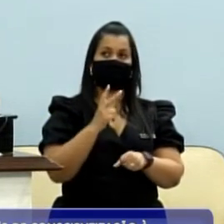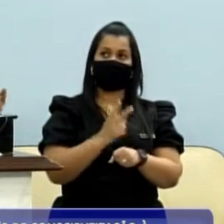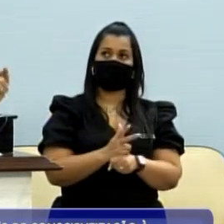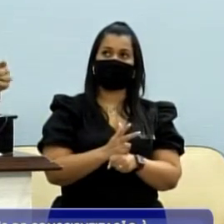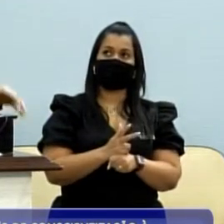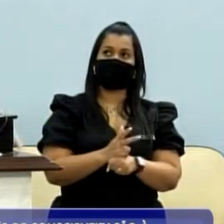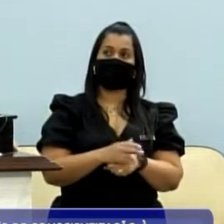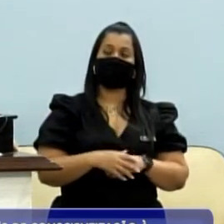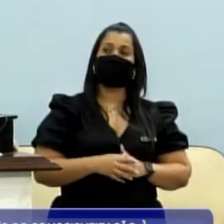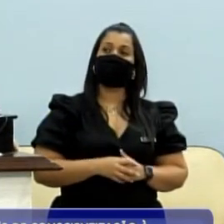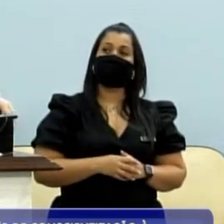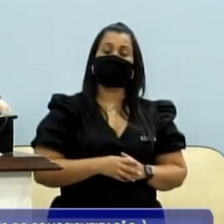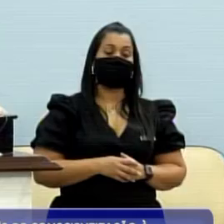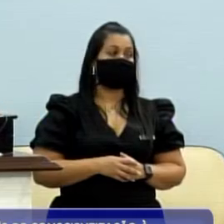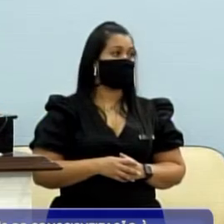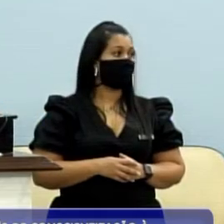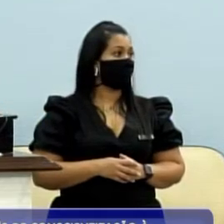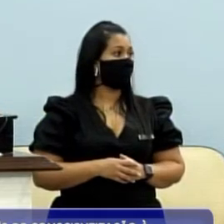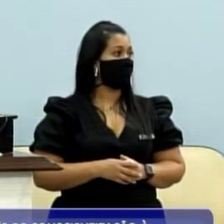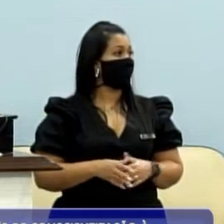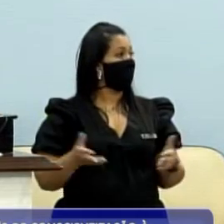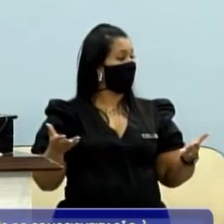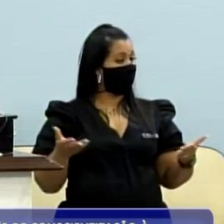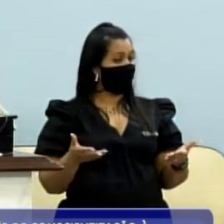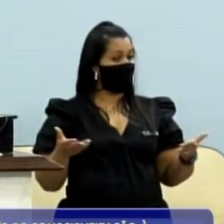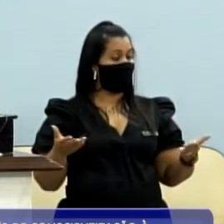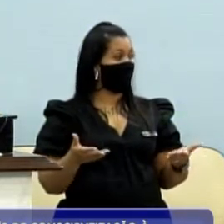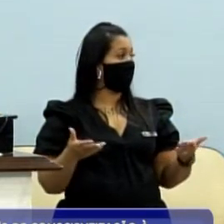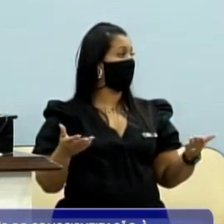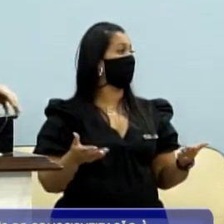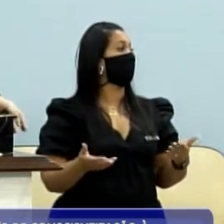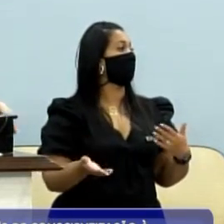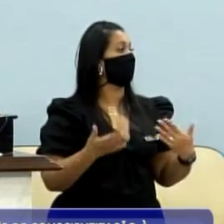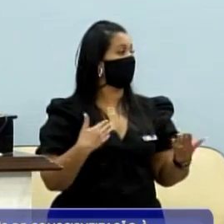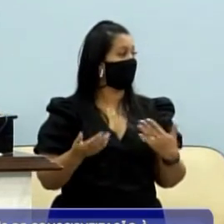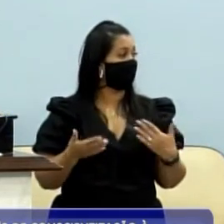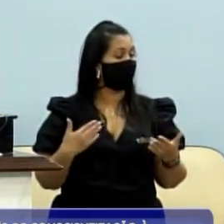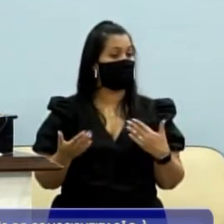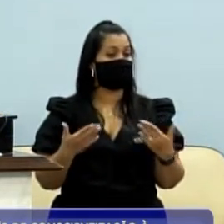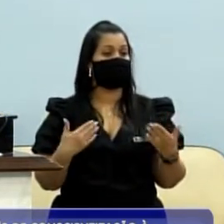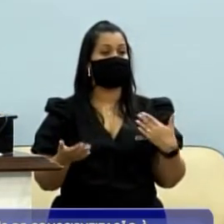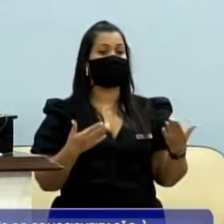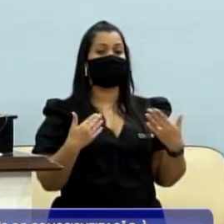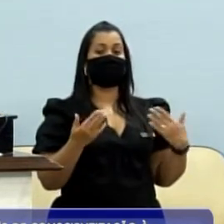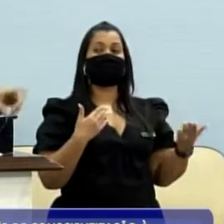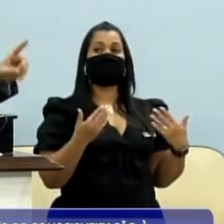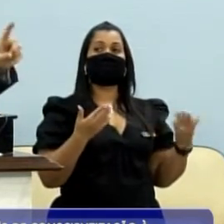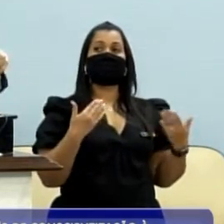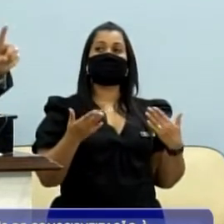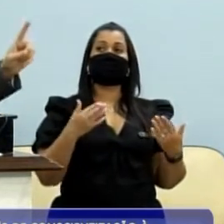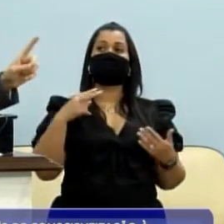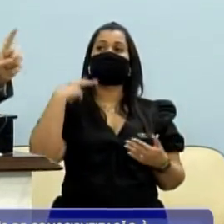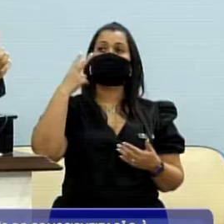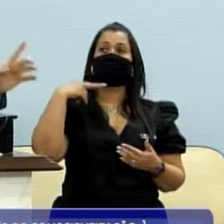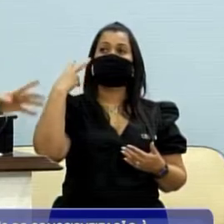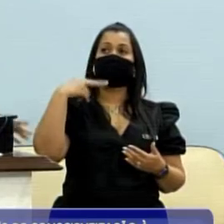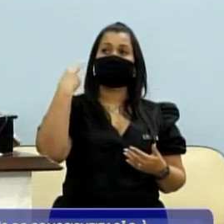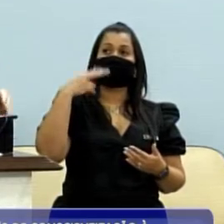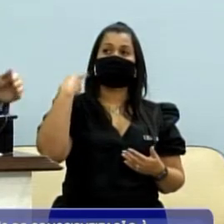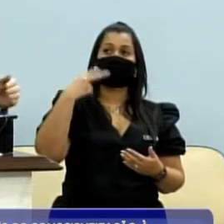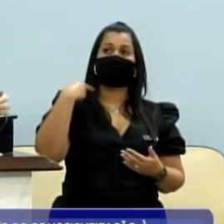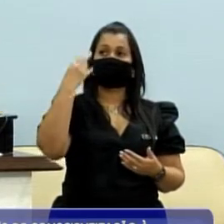e agora neste mandato tenho conversado, conversei na época com o vereador Fábio Marcondes, houve essa